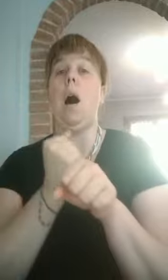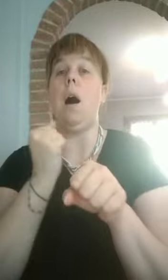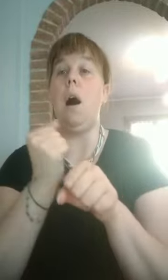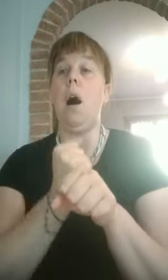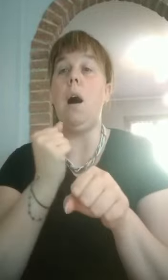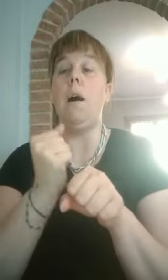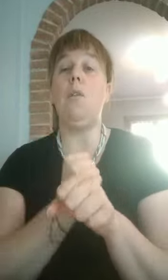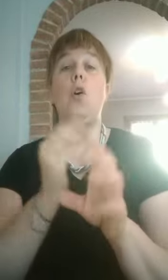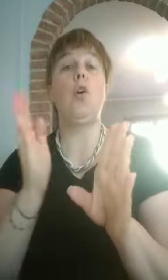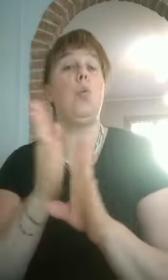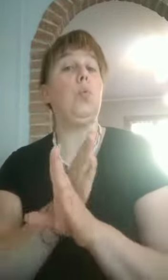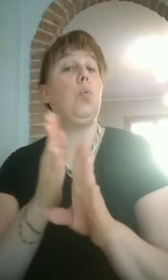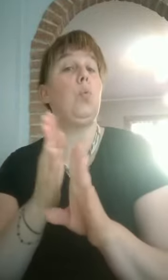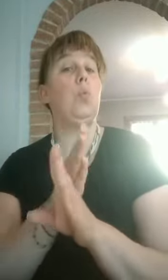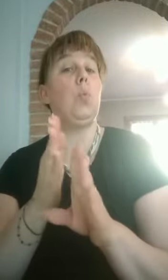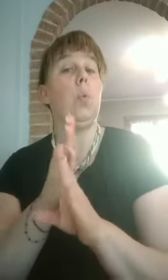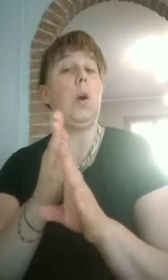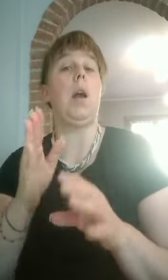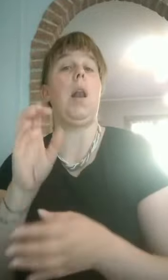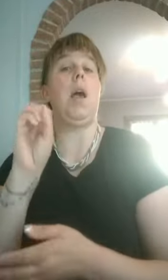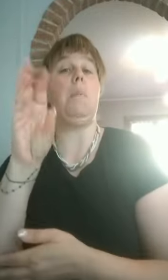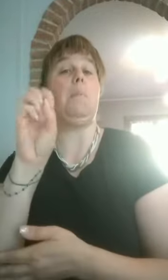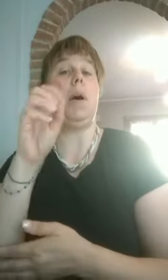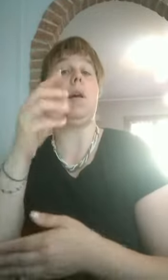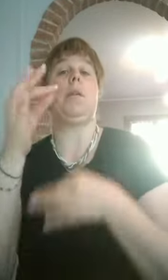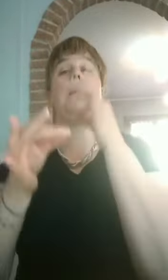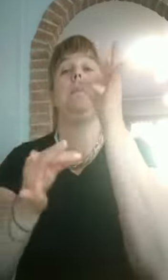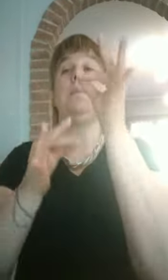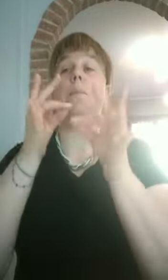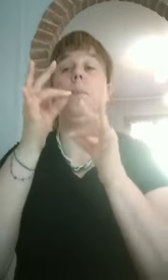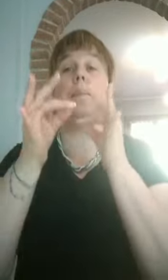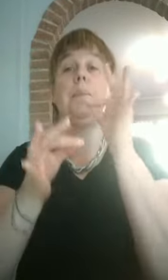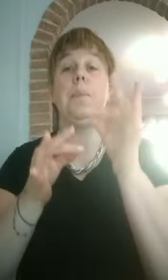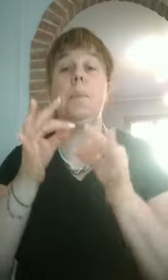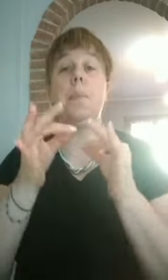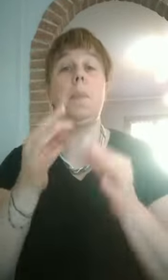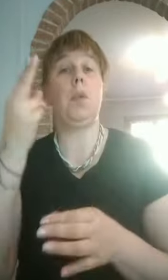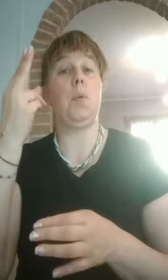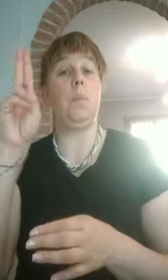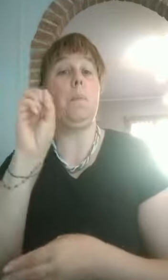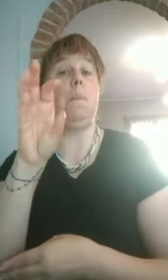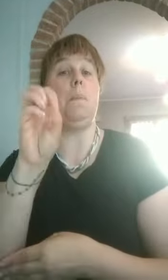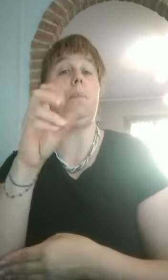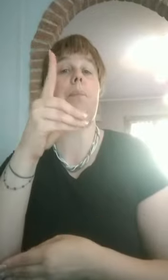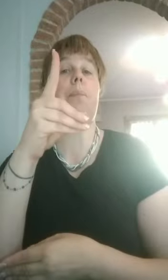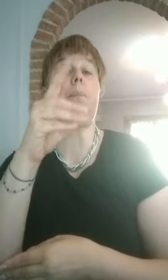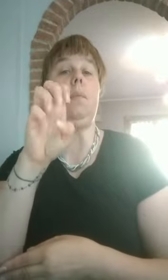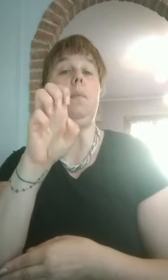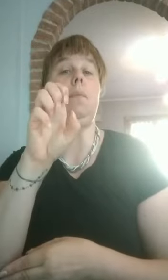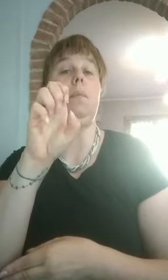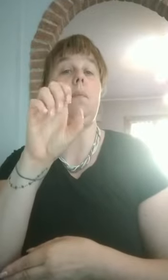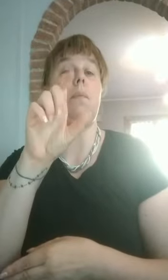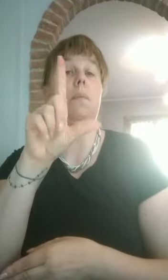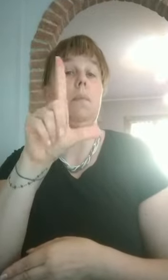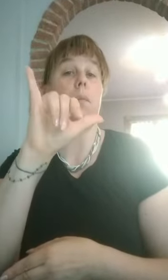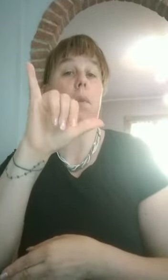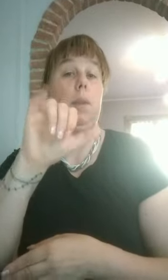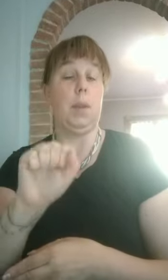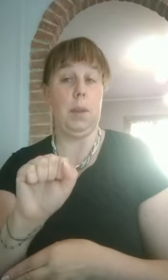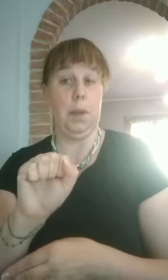tutto quello che anche tra poco vi dirà la maestra Adelia. Fate il disegno della mamma, eh? Adesso vedrete un